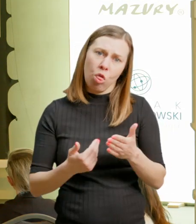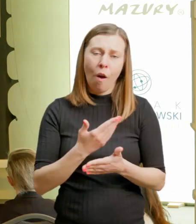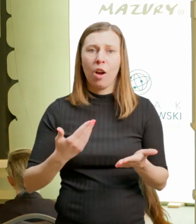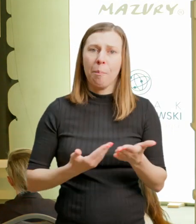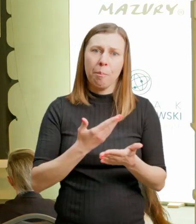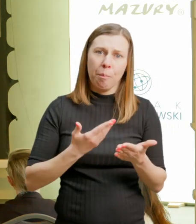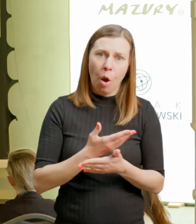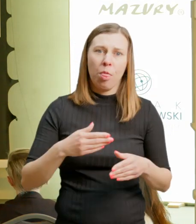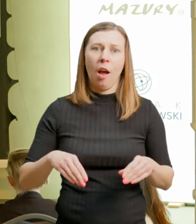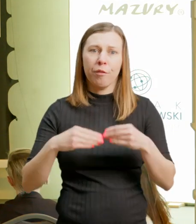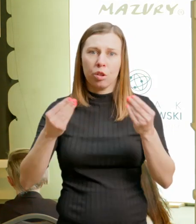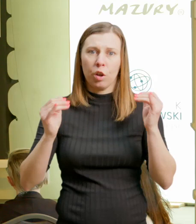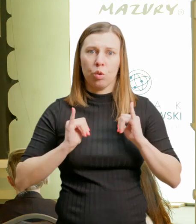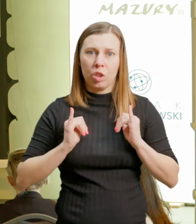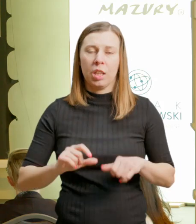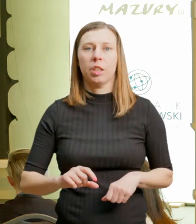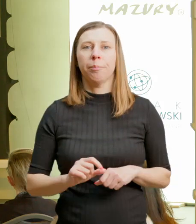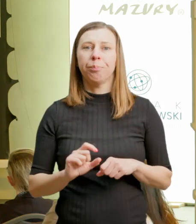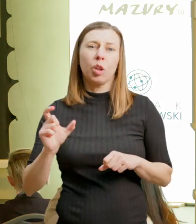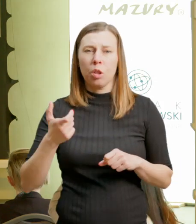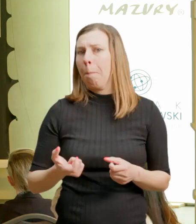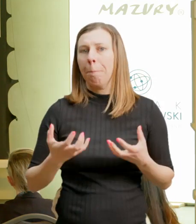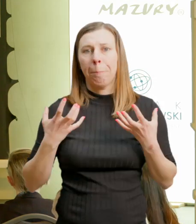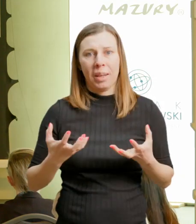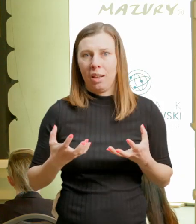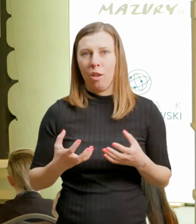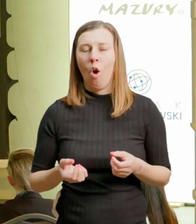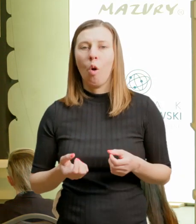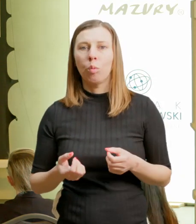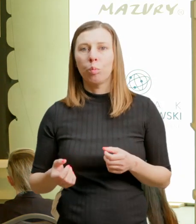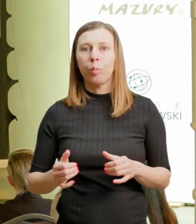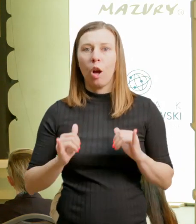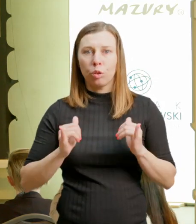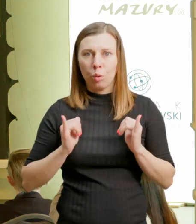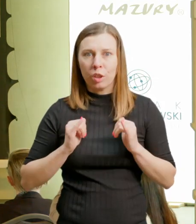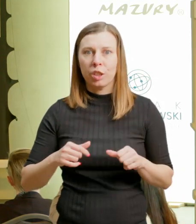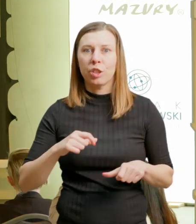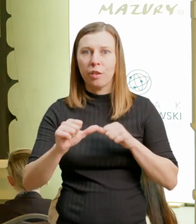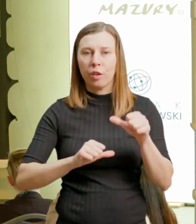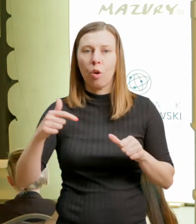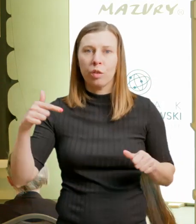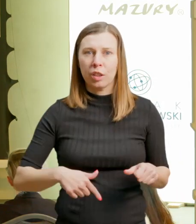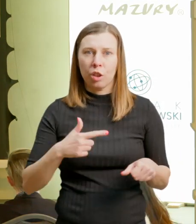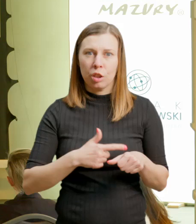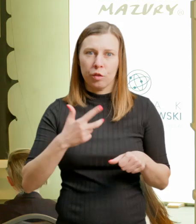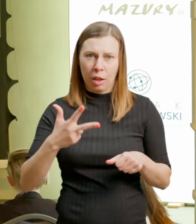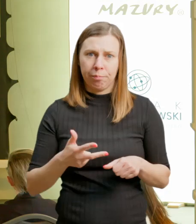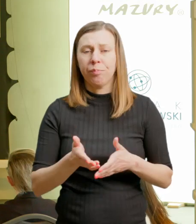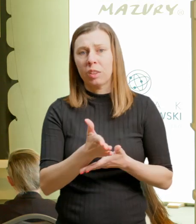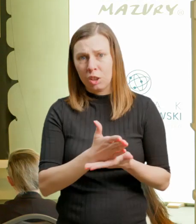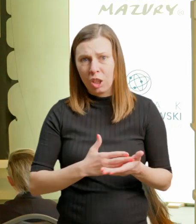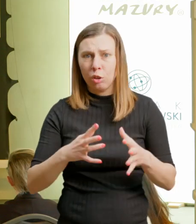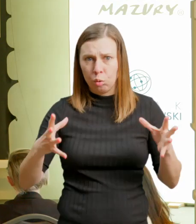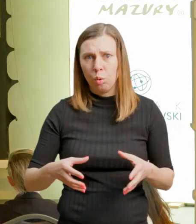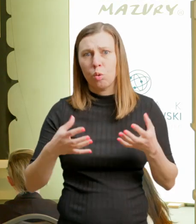2023 roku? No bardzo duża część oczekuje powrotu do możliwości